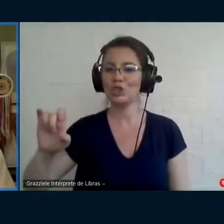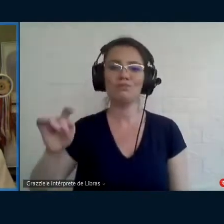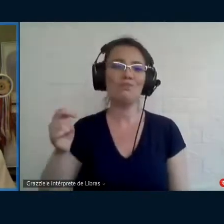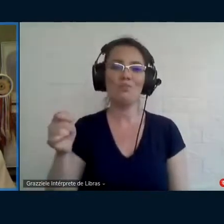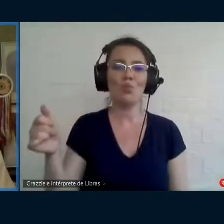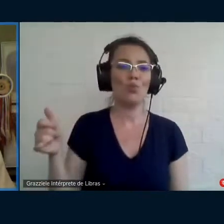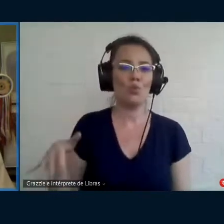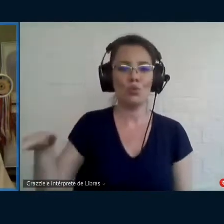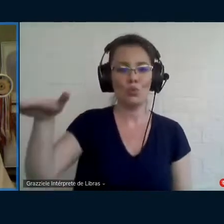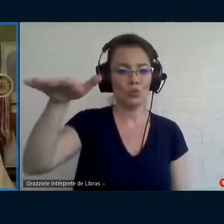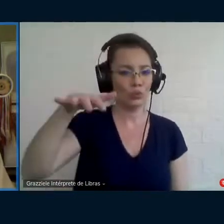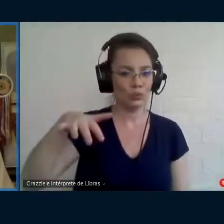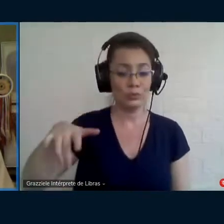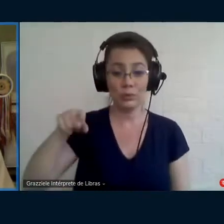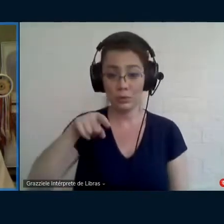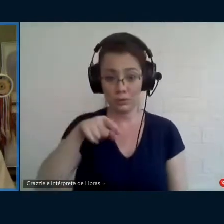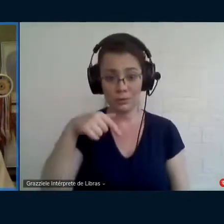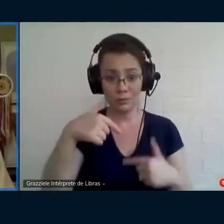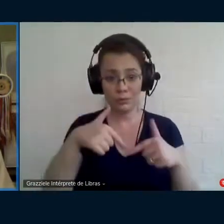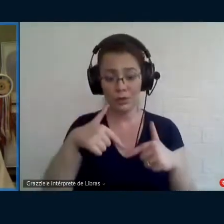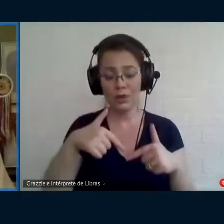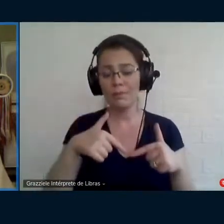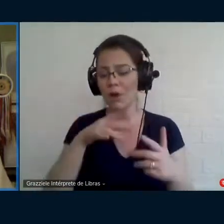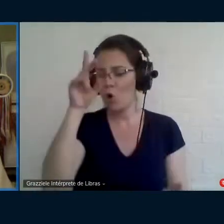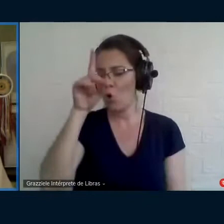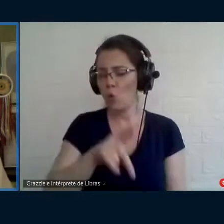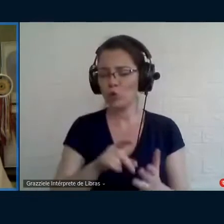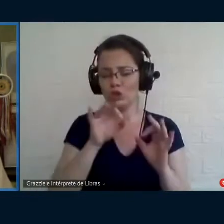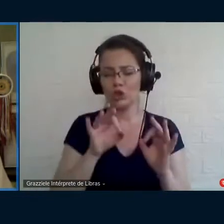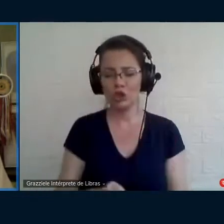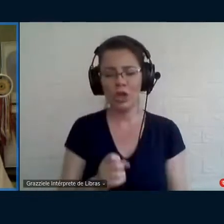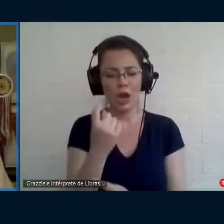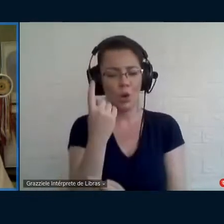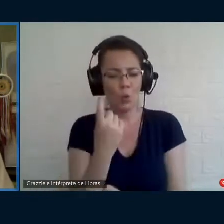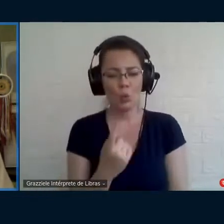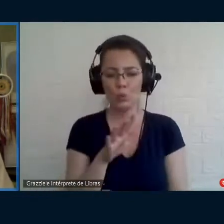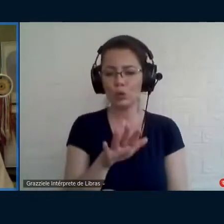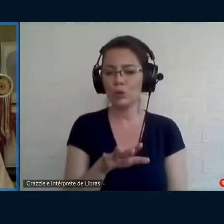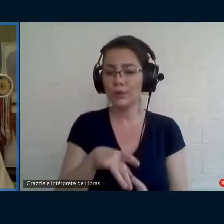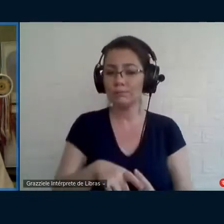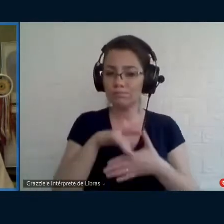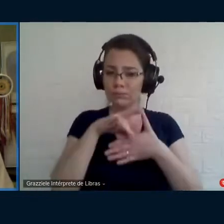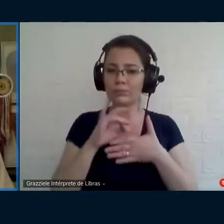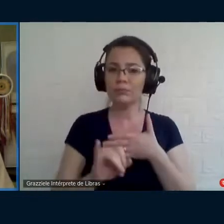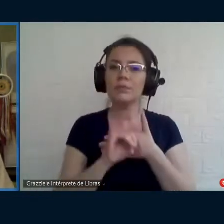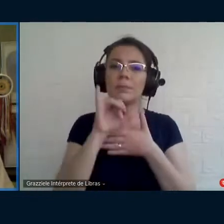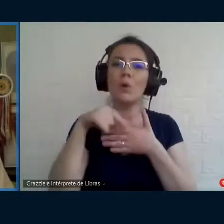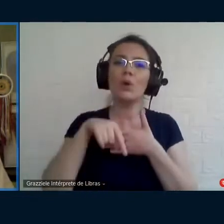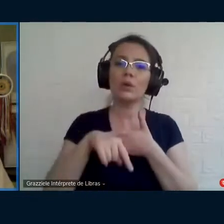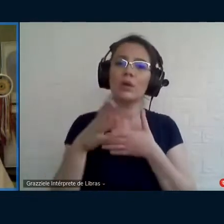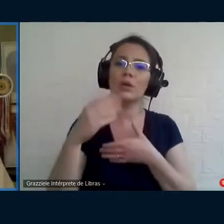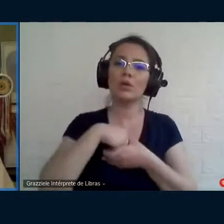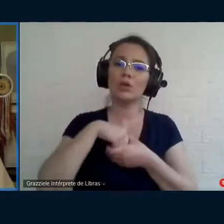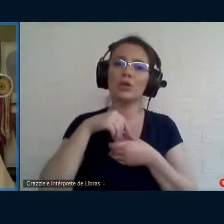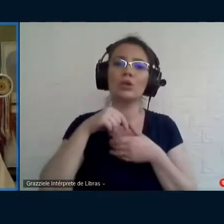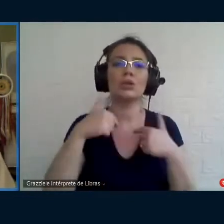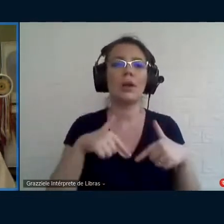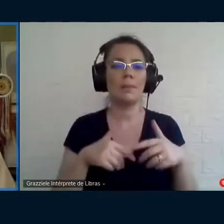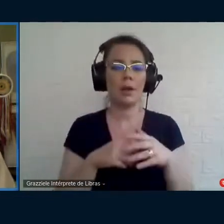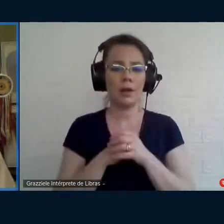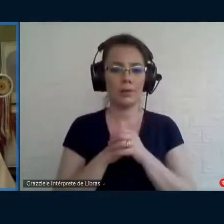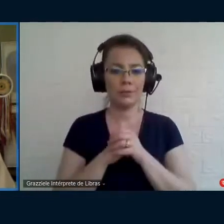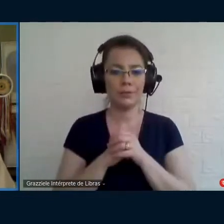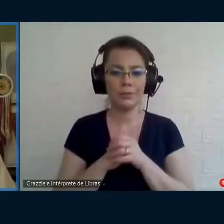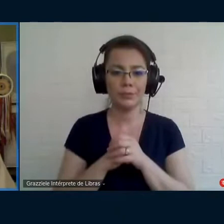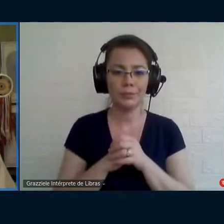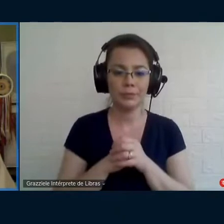muito singular, muito original, e isso deve ser um destaque mesmo no seu trabalho. Outro ponto que